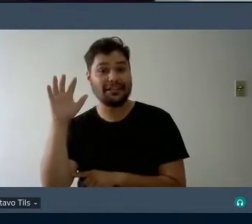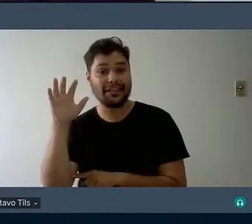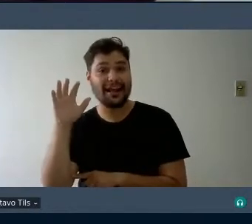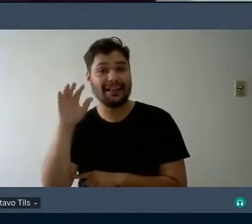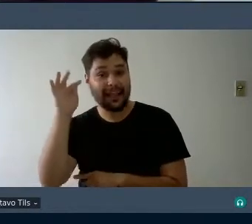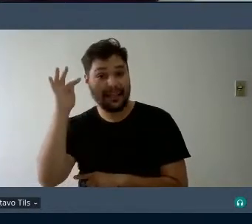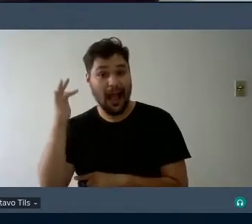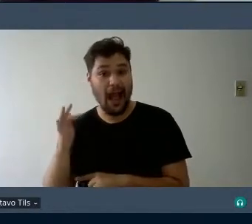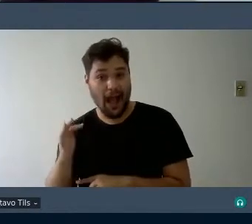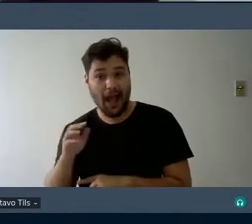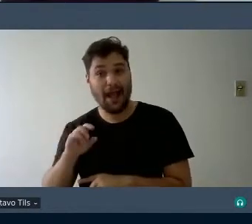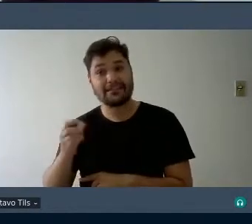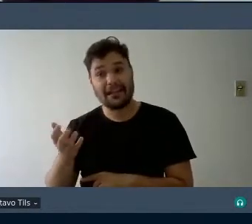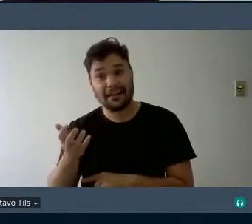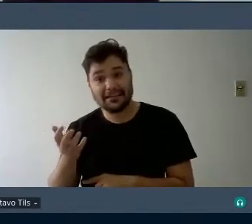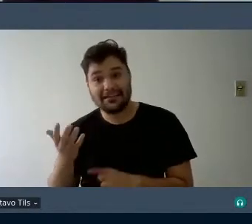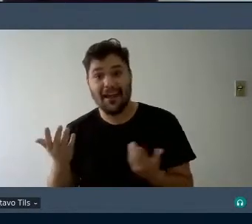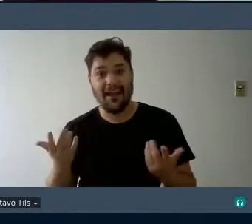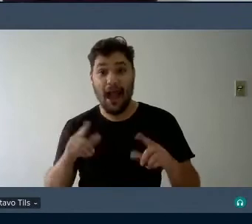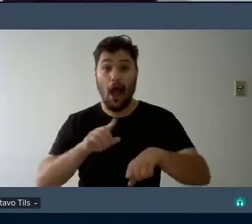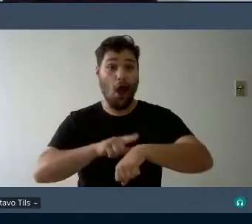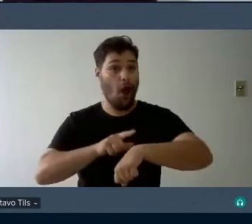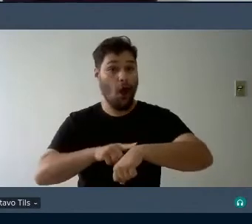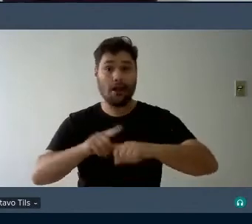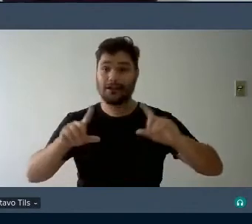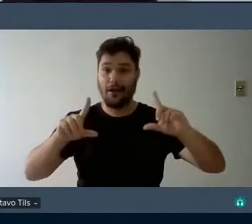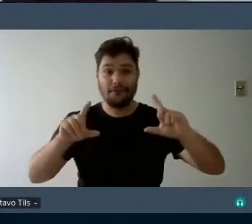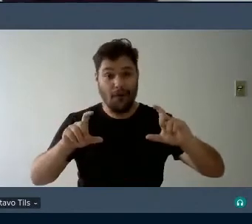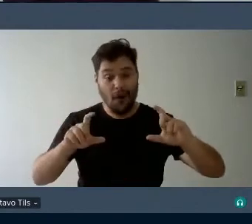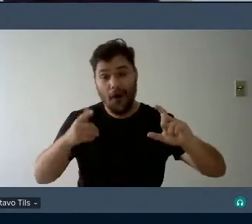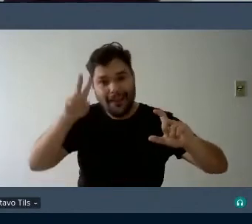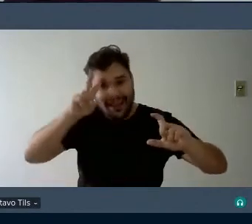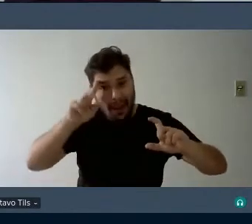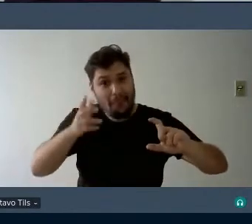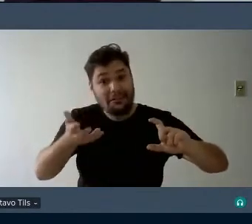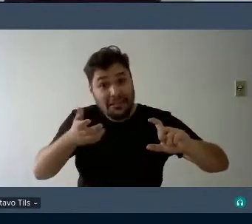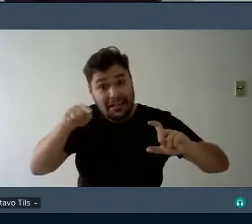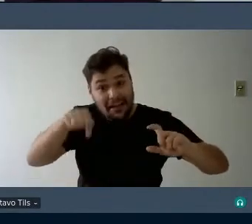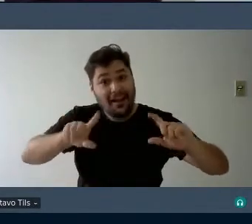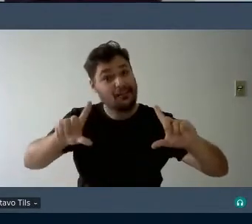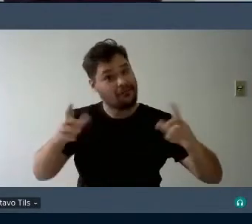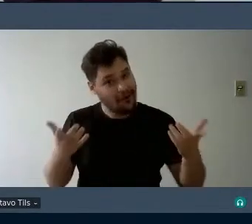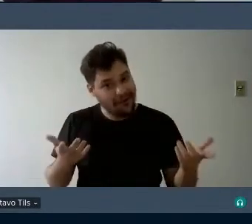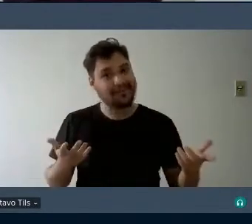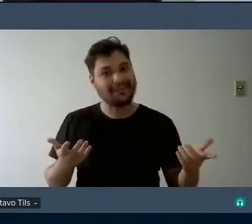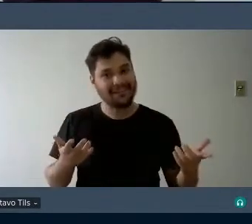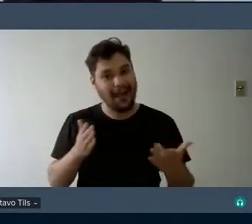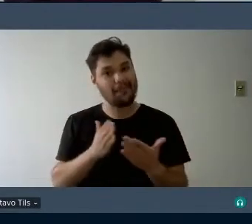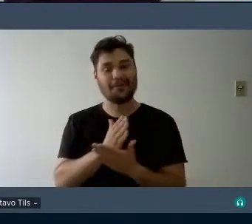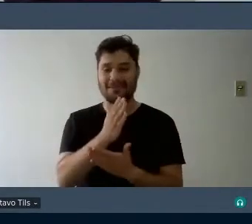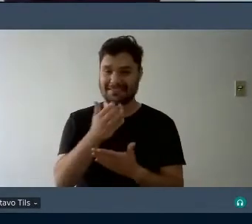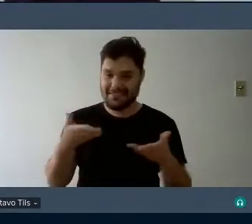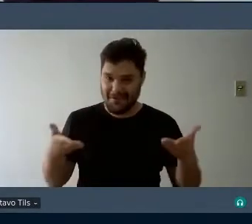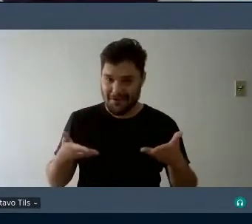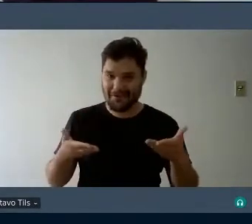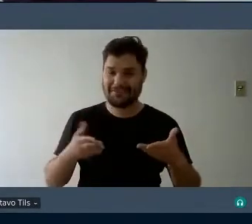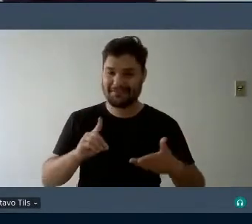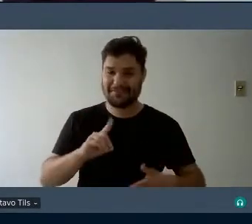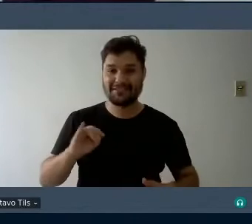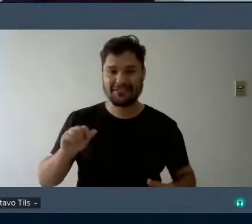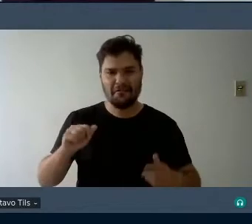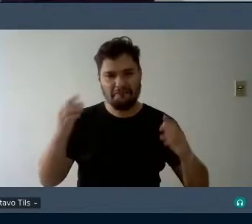a foto Tati olha a foto a foto que você tanto queria da sua aprovação nessa data de hoje